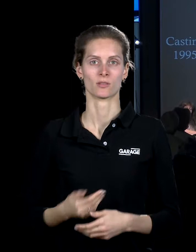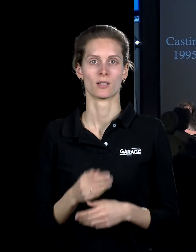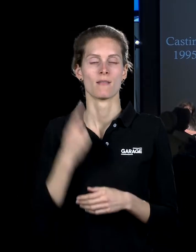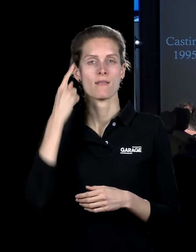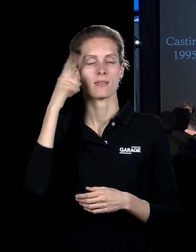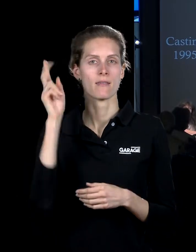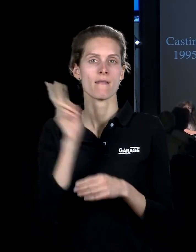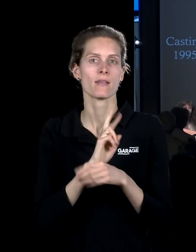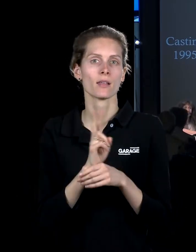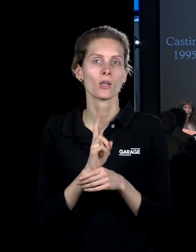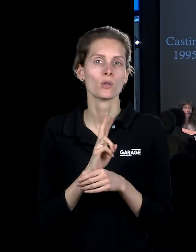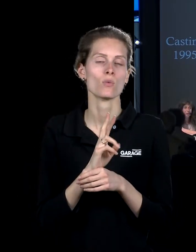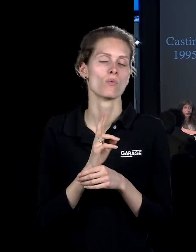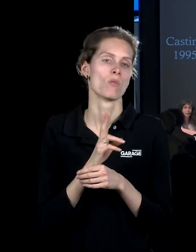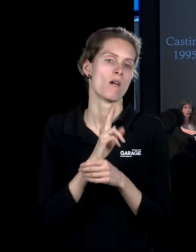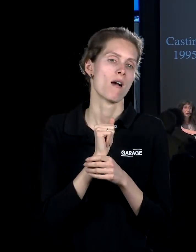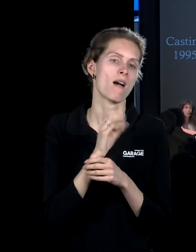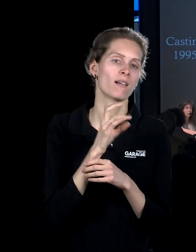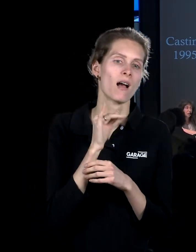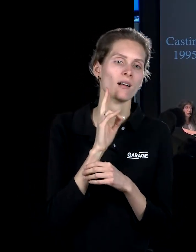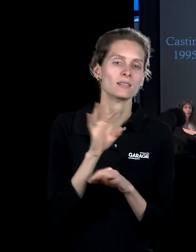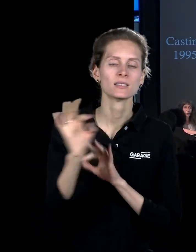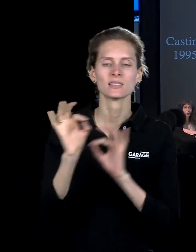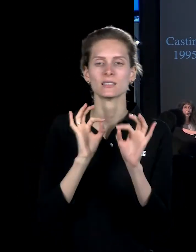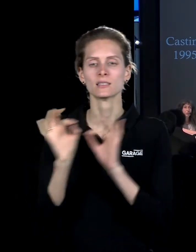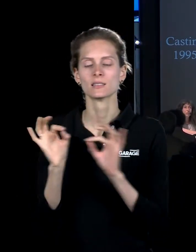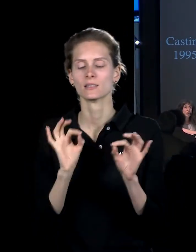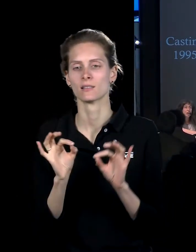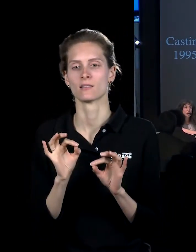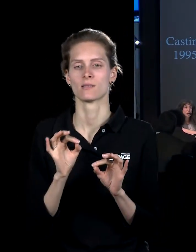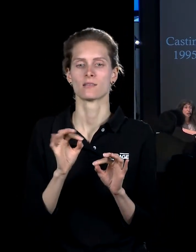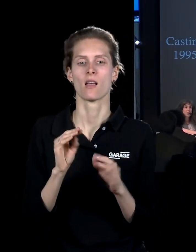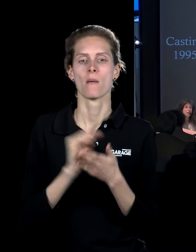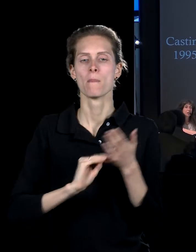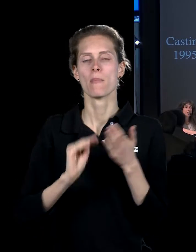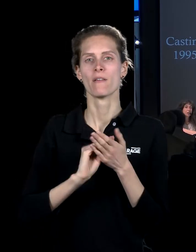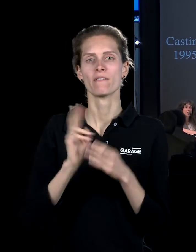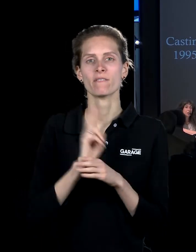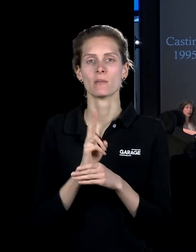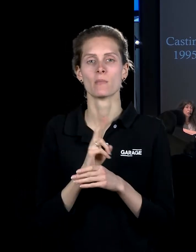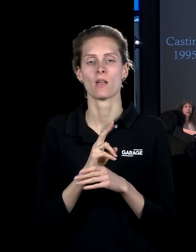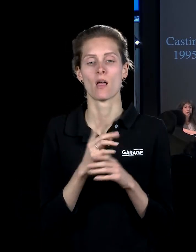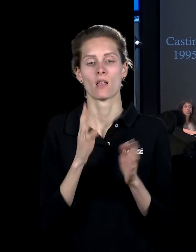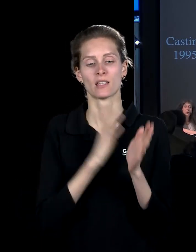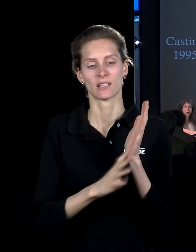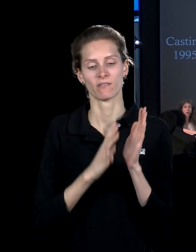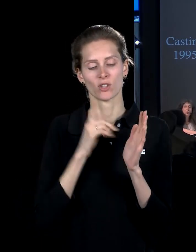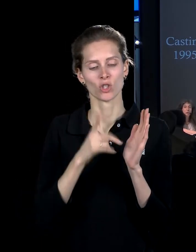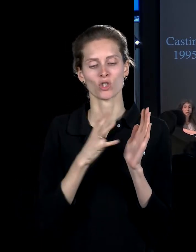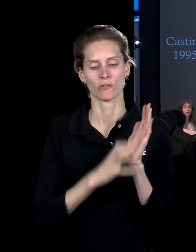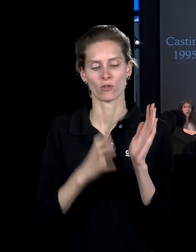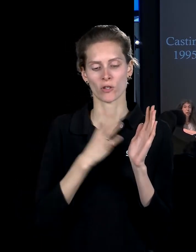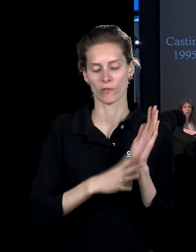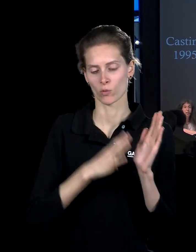кастингов, ремейков и так далее, все 90-е годы, уик крутится вокруг этих